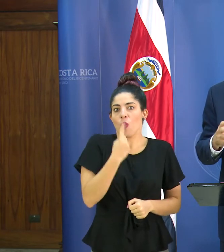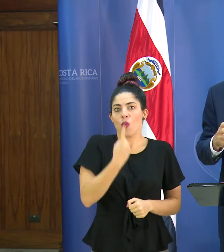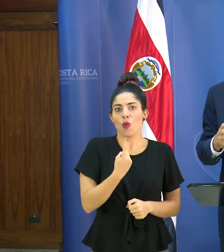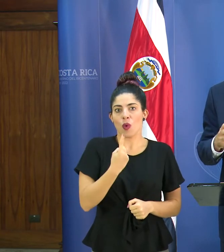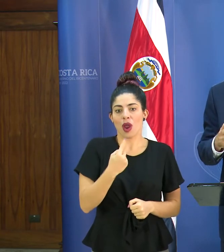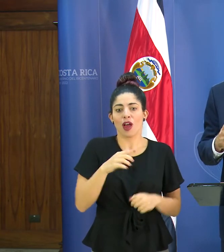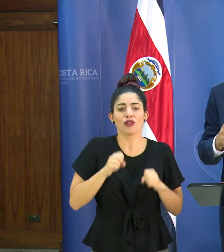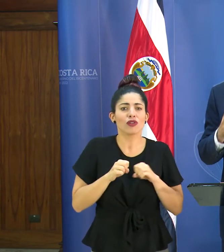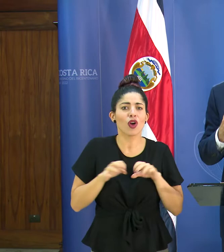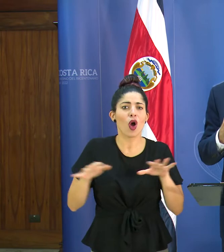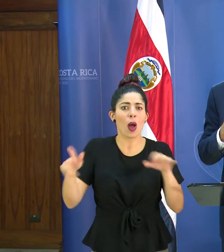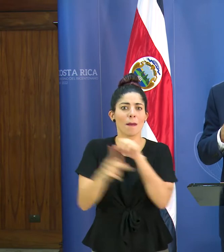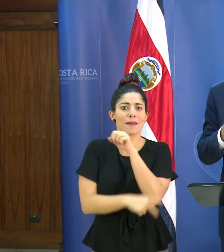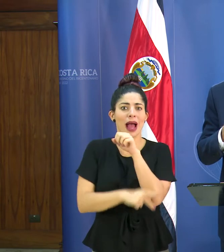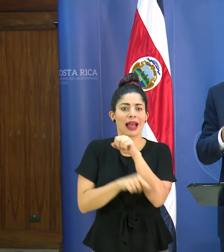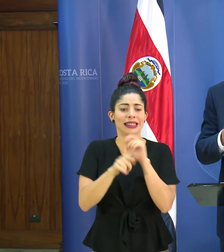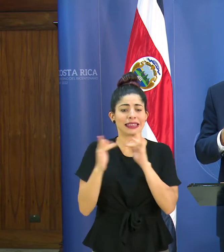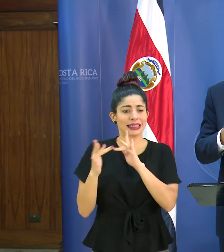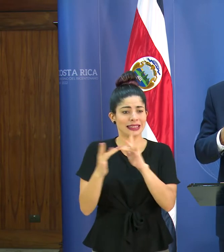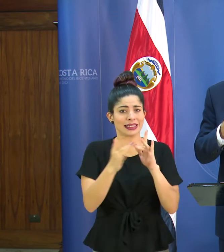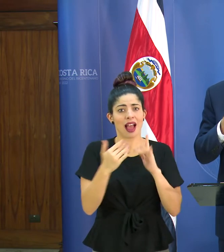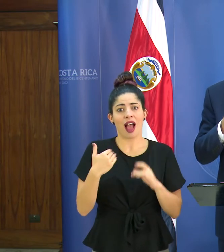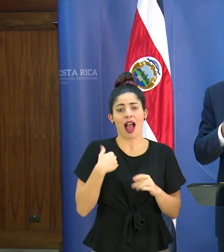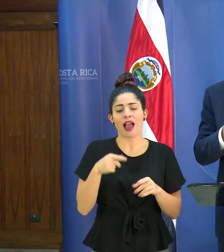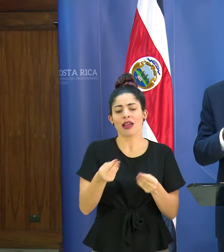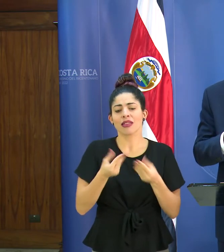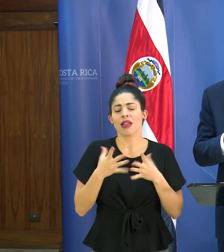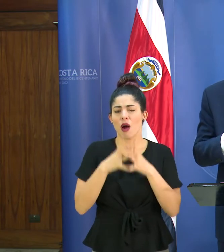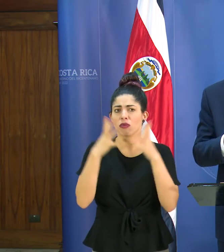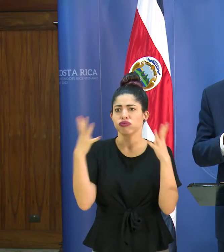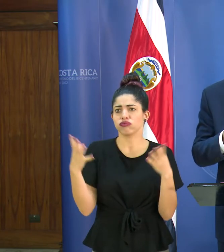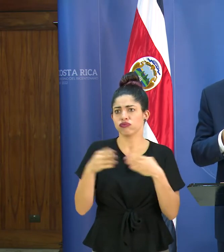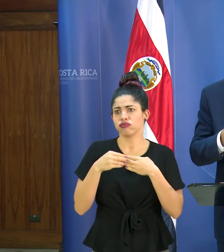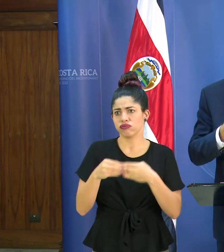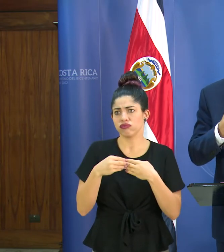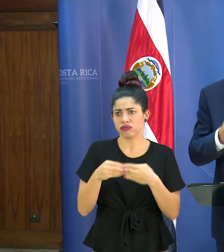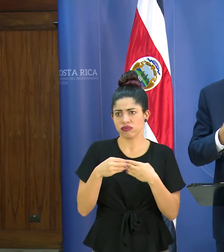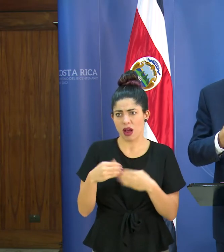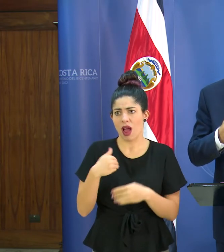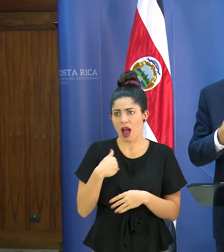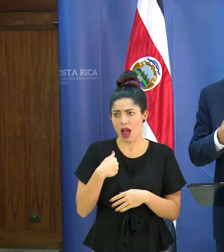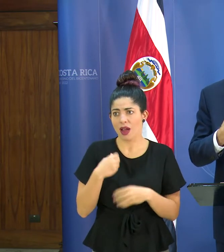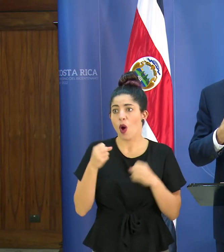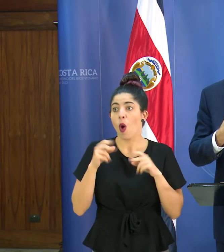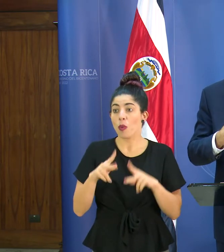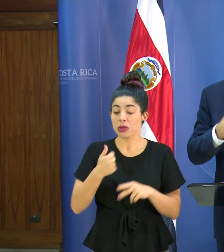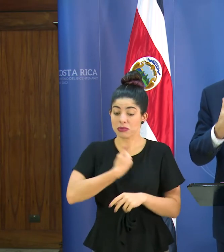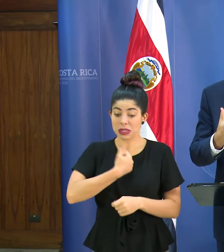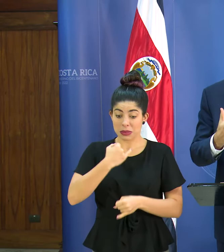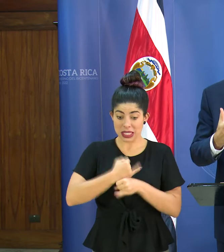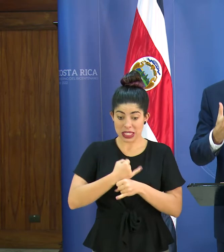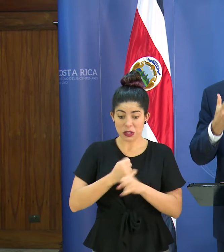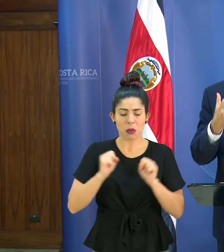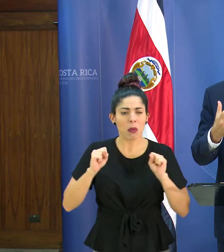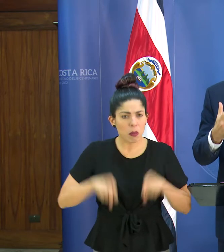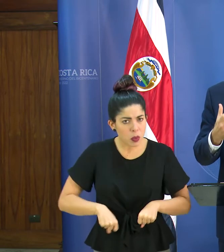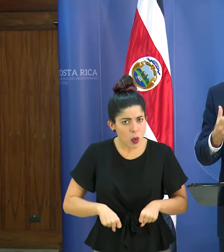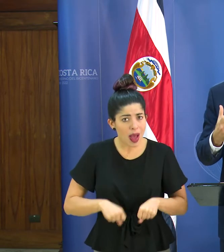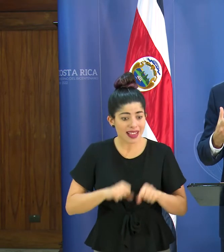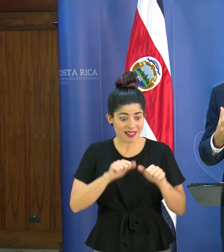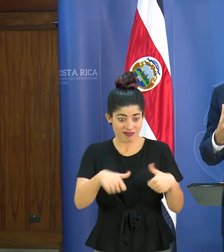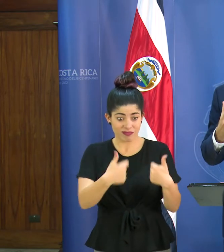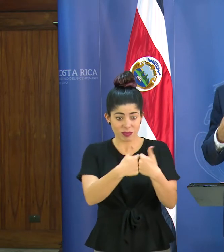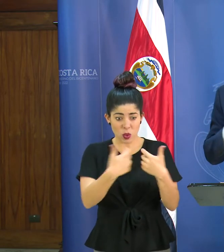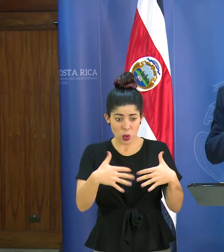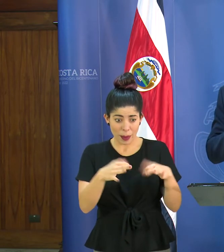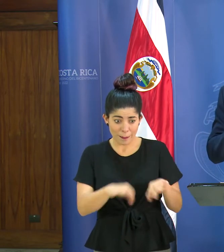estamos en todo el país. Entonces, eso es una gran flexibilidad que le permite a la institución abordar un reto